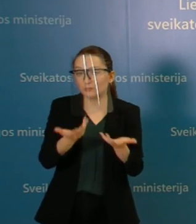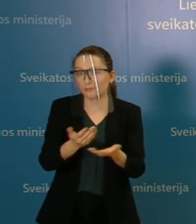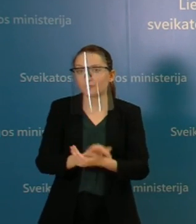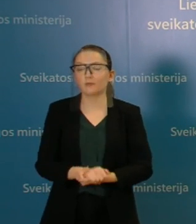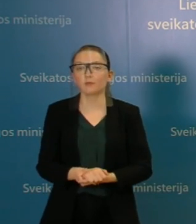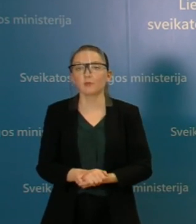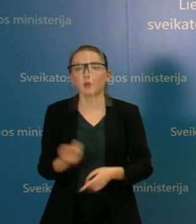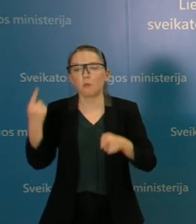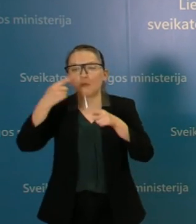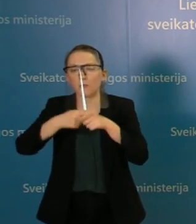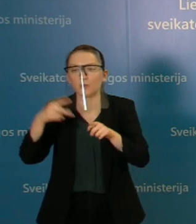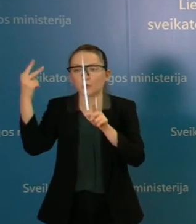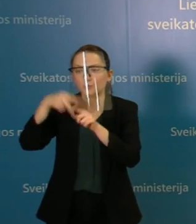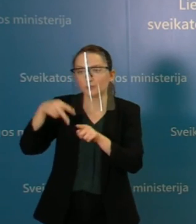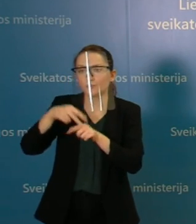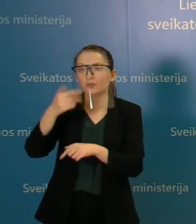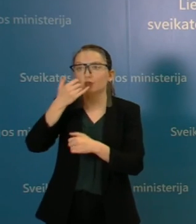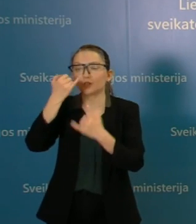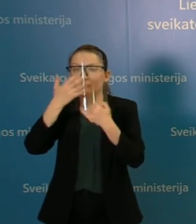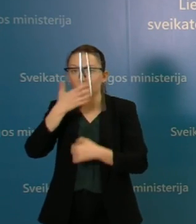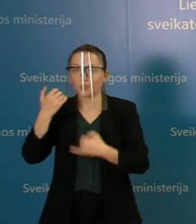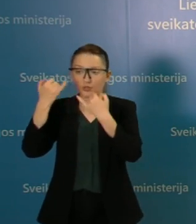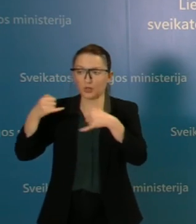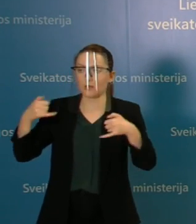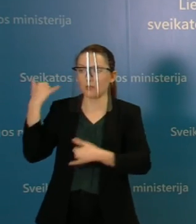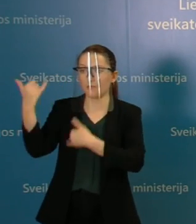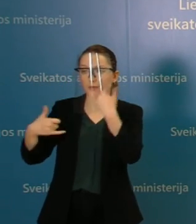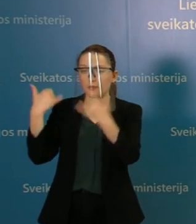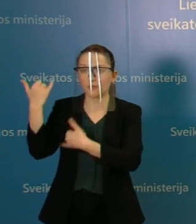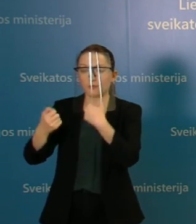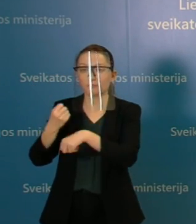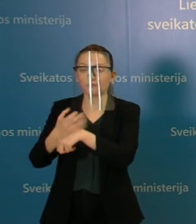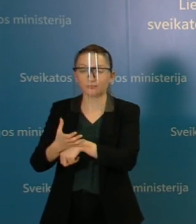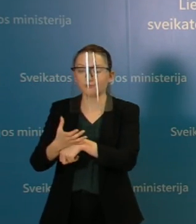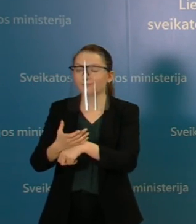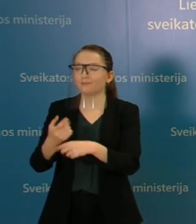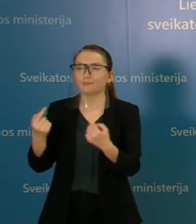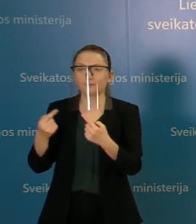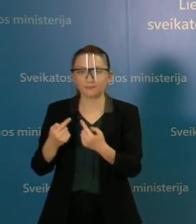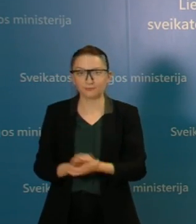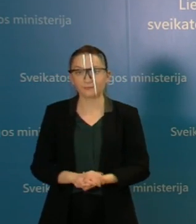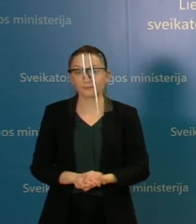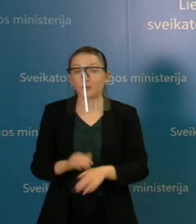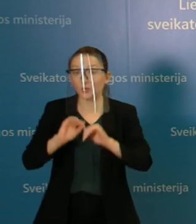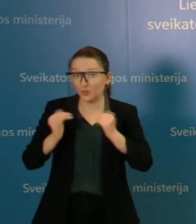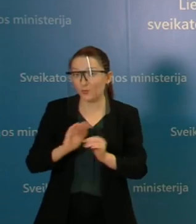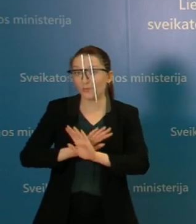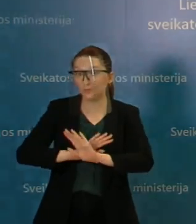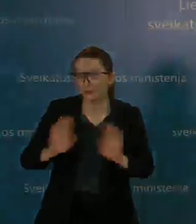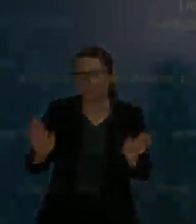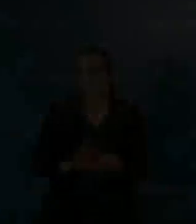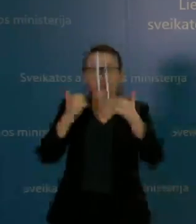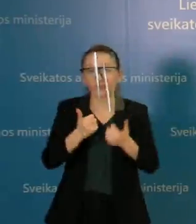papildomai apkrauna karštą į liniją ir mobiliuosius punktus visiškai nereikalingų darbų. Tai tiek trumpai iš manęs.